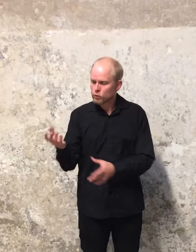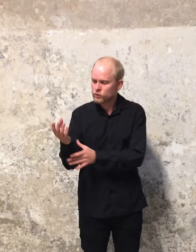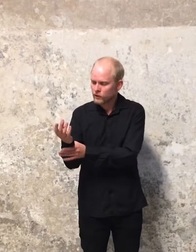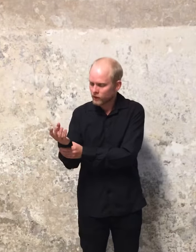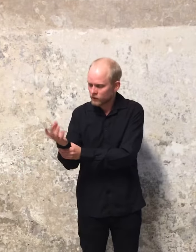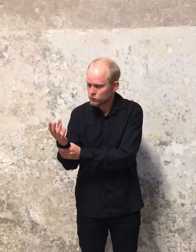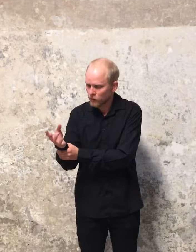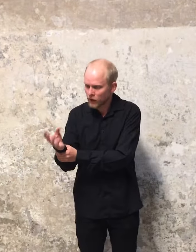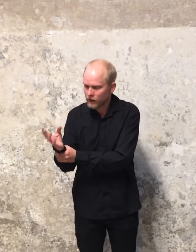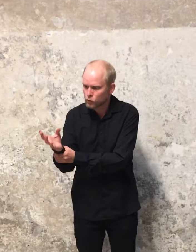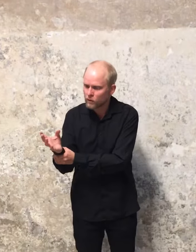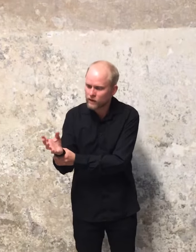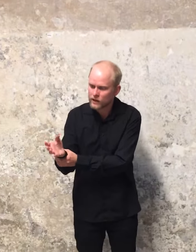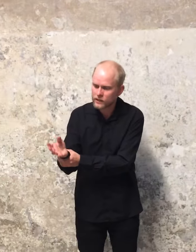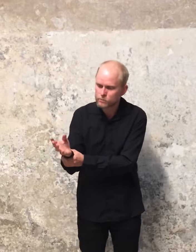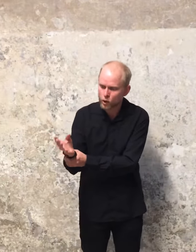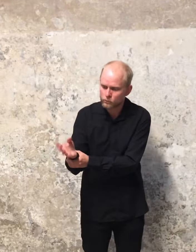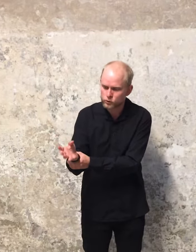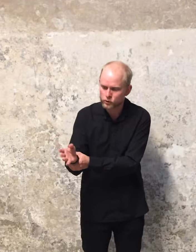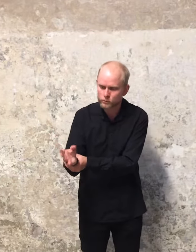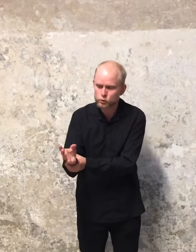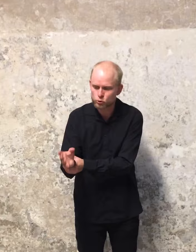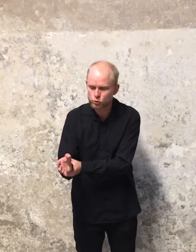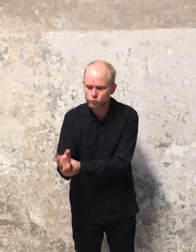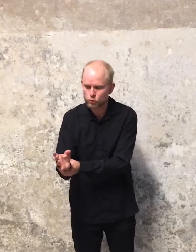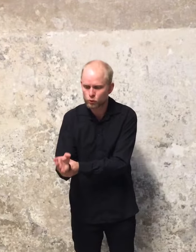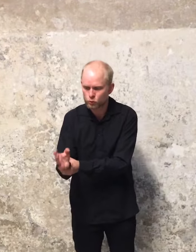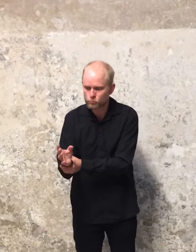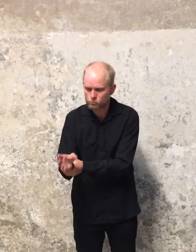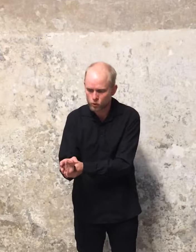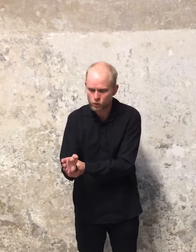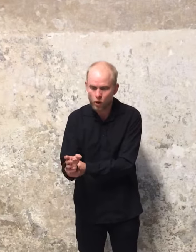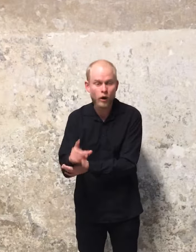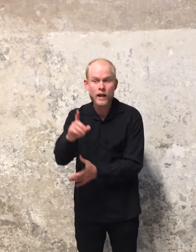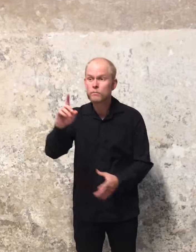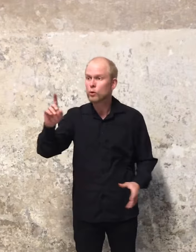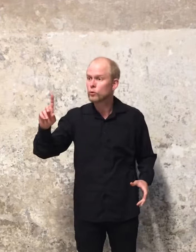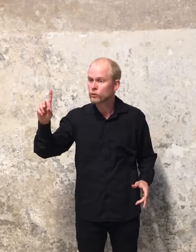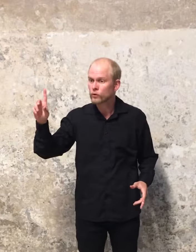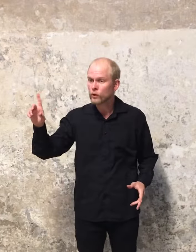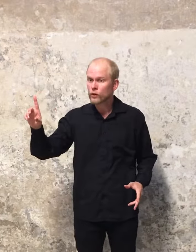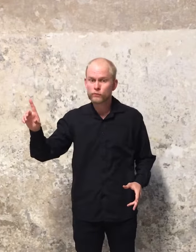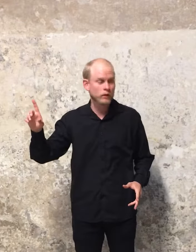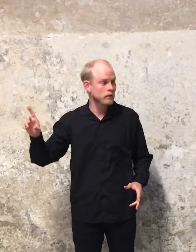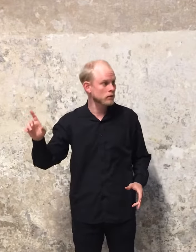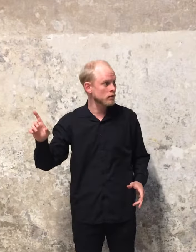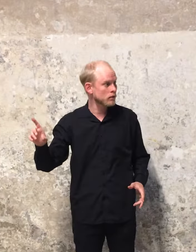hyldetræet, spleje, ubevægelige blomster som en sydende hymne, og halvbåden findes.